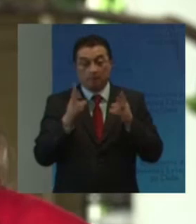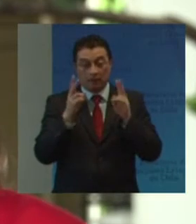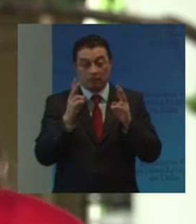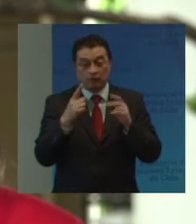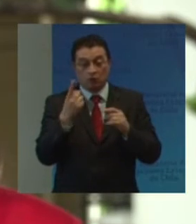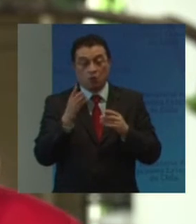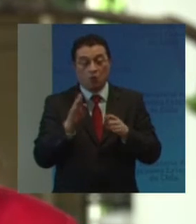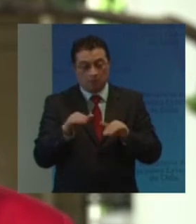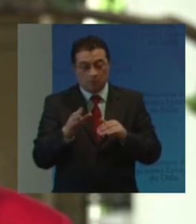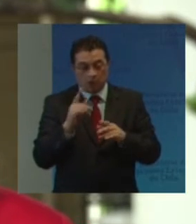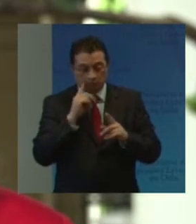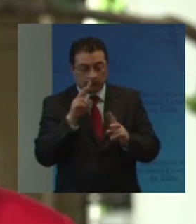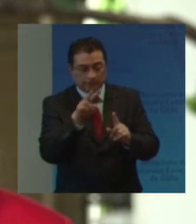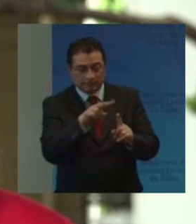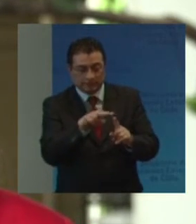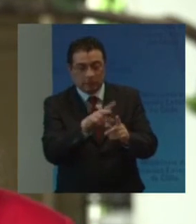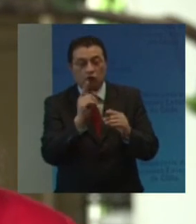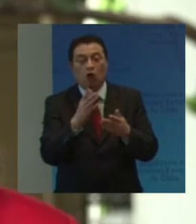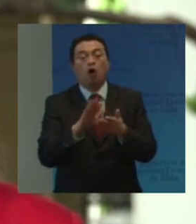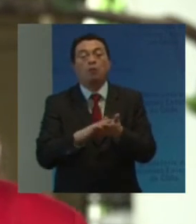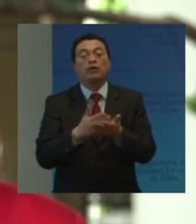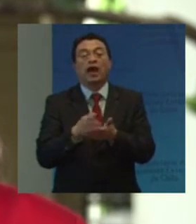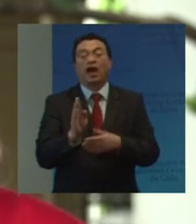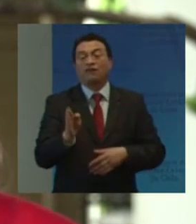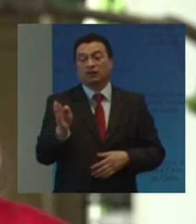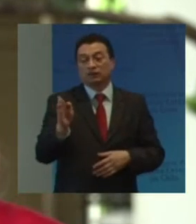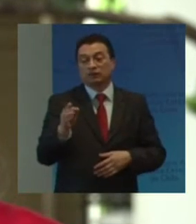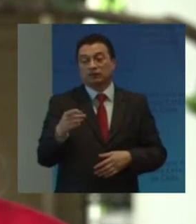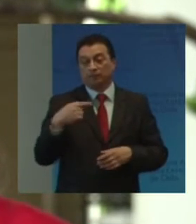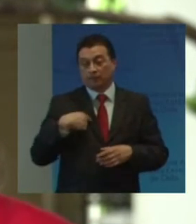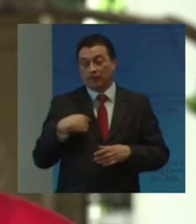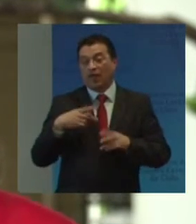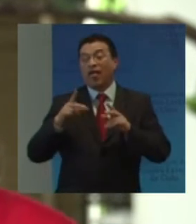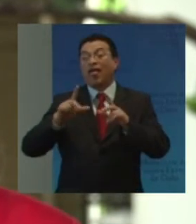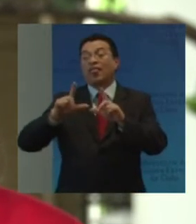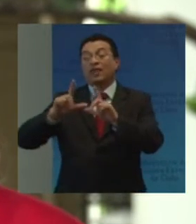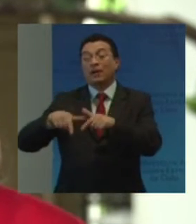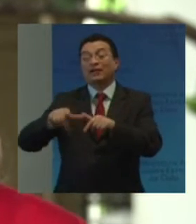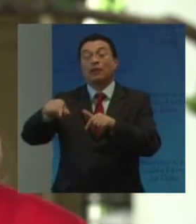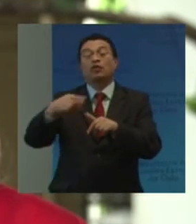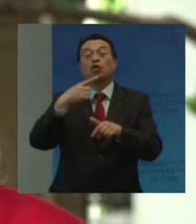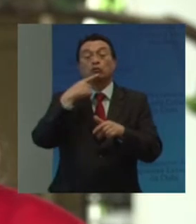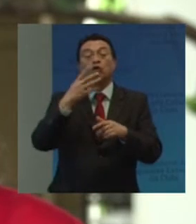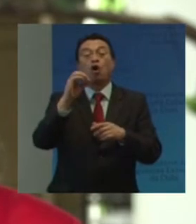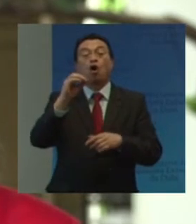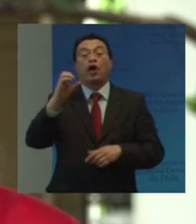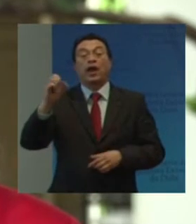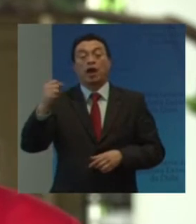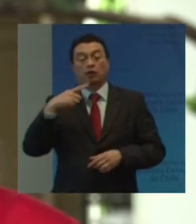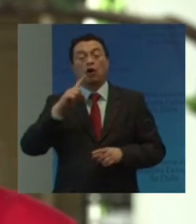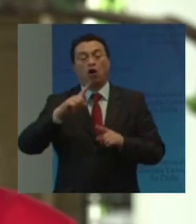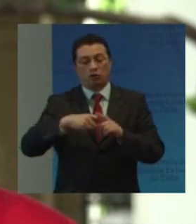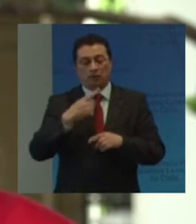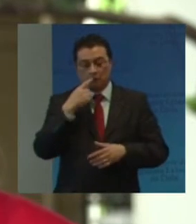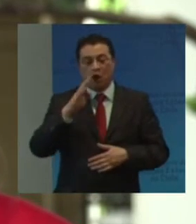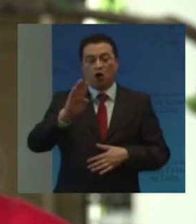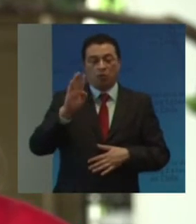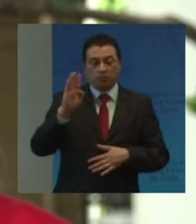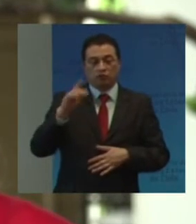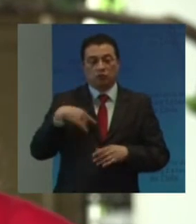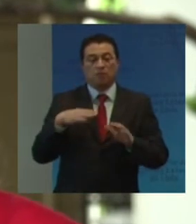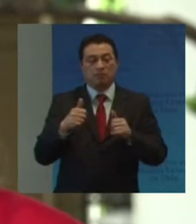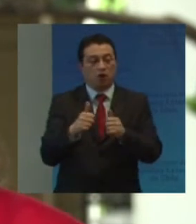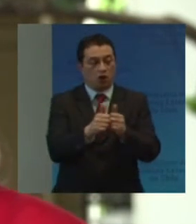continuo Seguimiento De su estado De avance Desde el Departamento De inclusión social De inclusión la OEA Deseamos renovar El compromiso De brindar